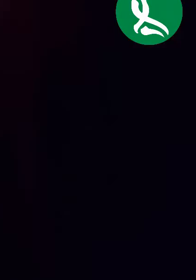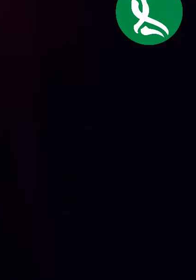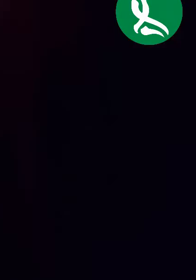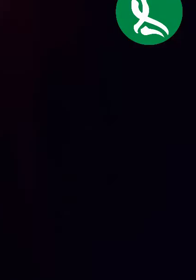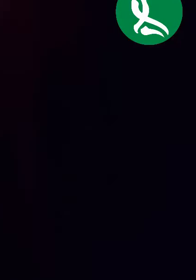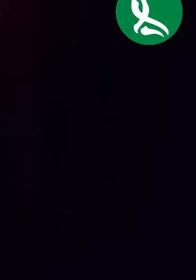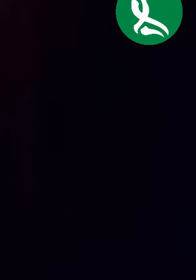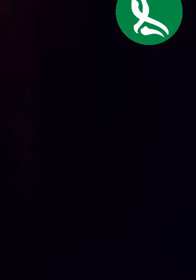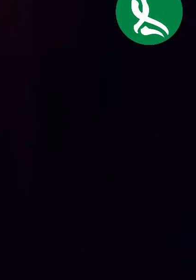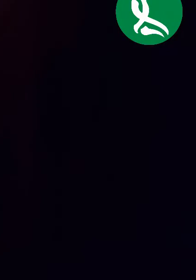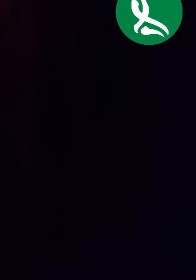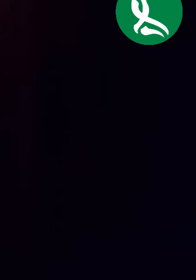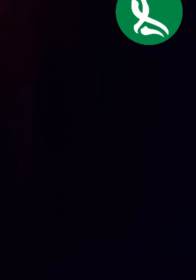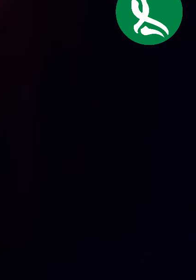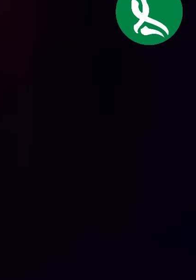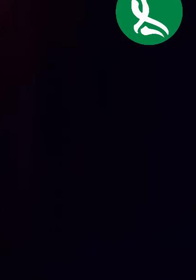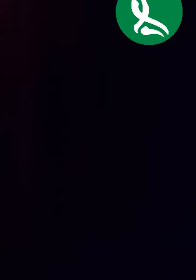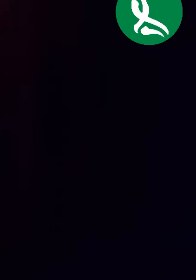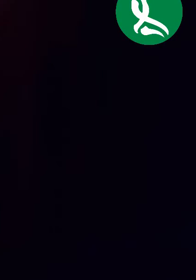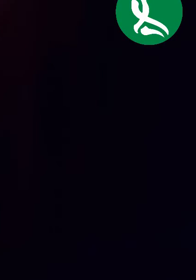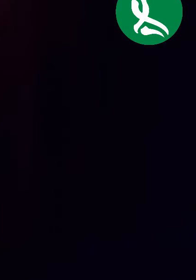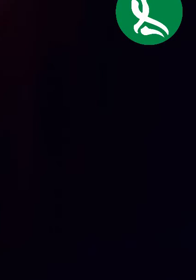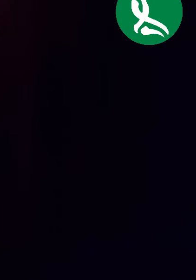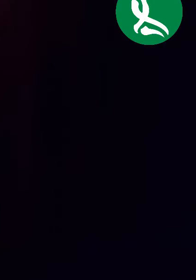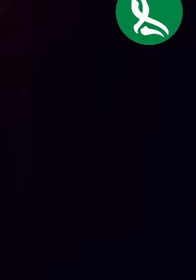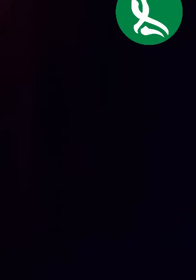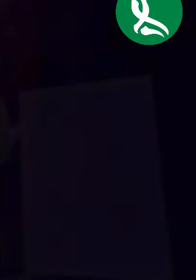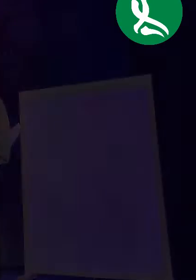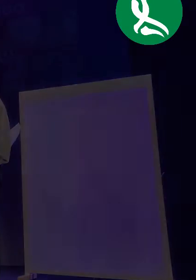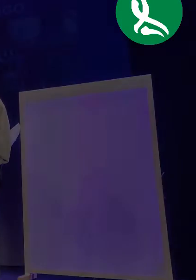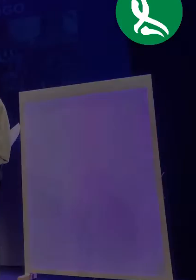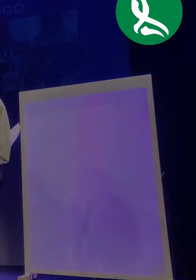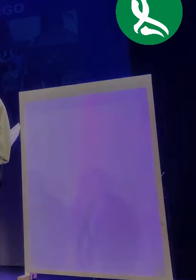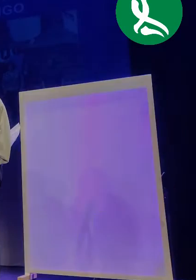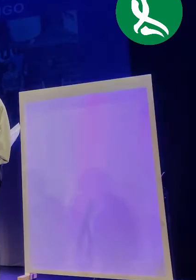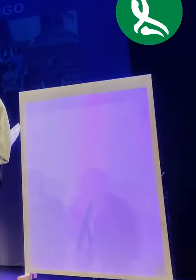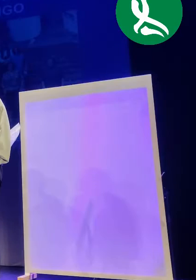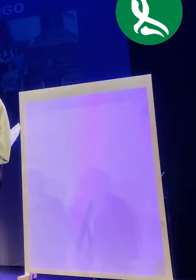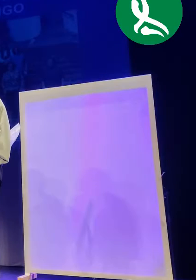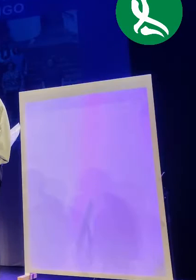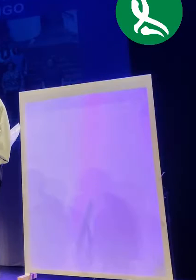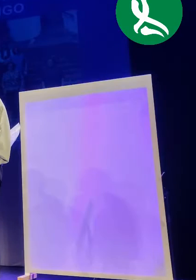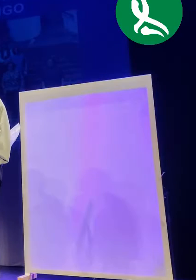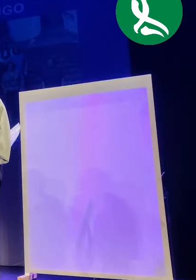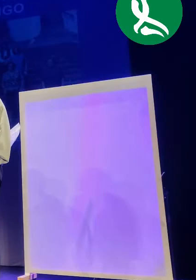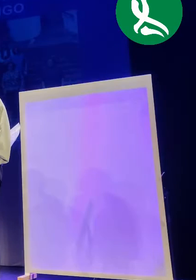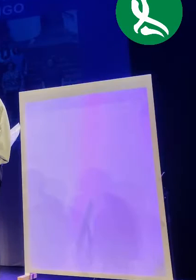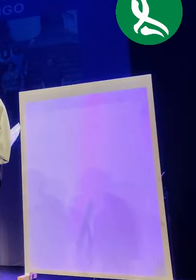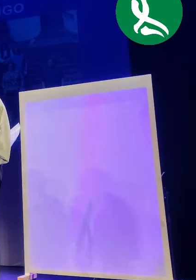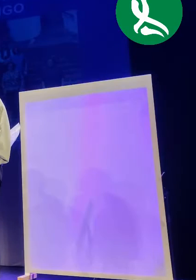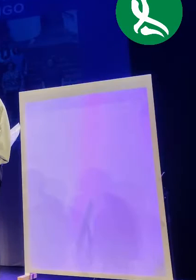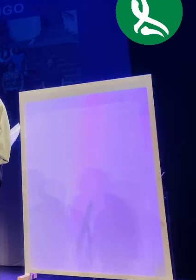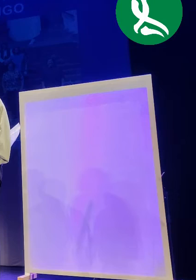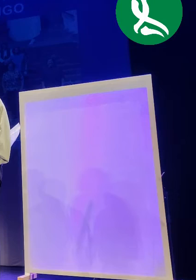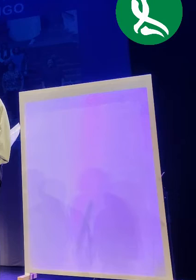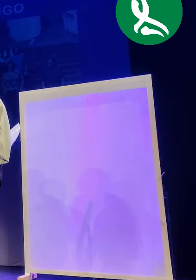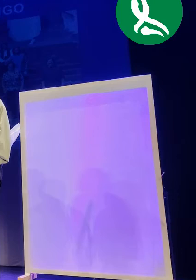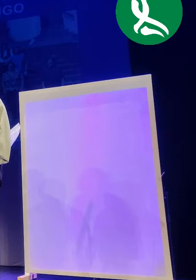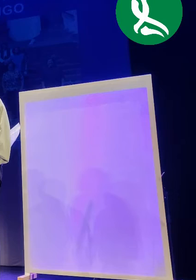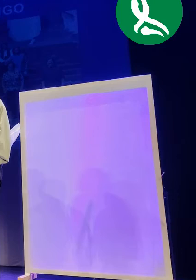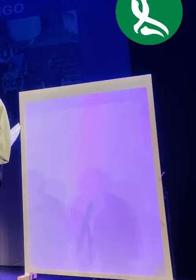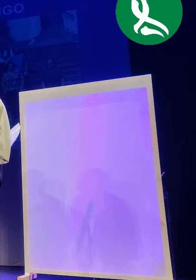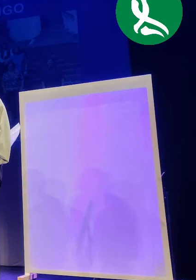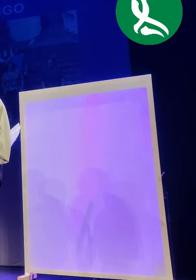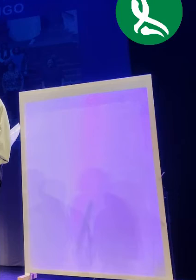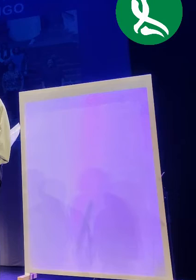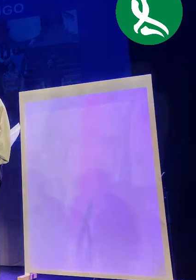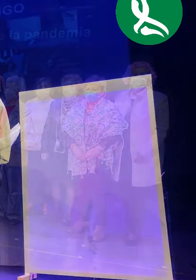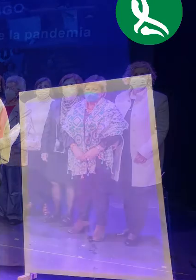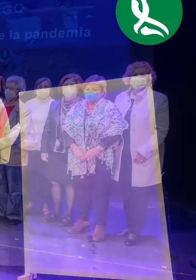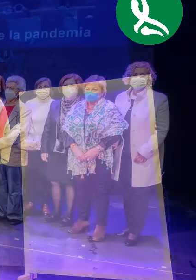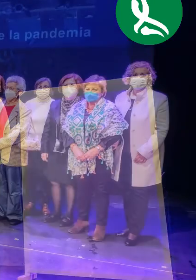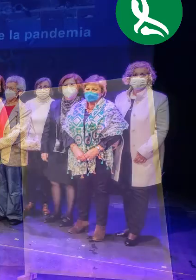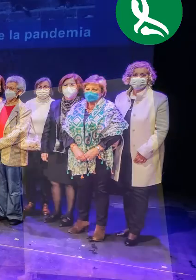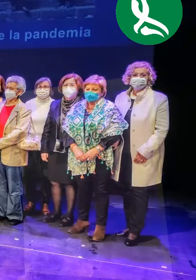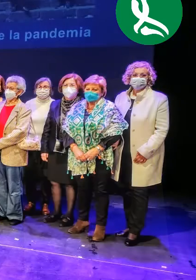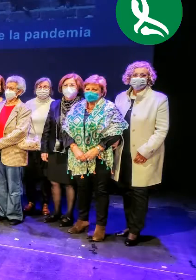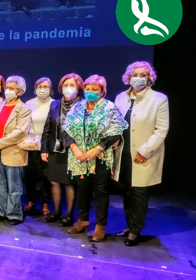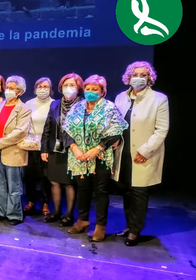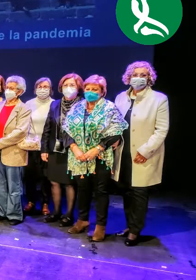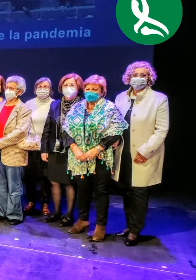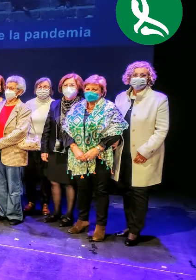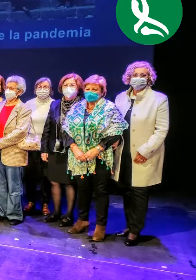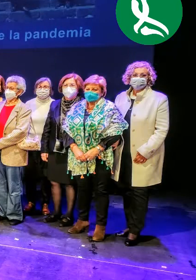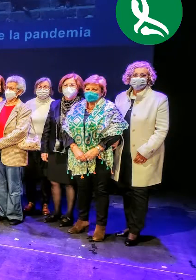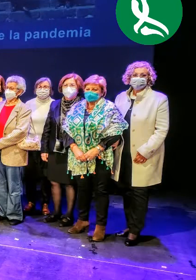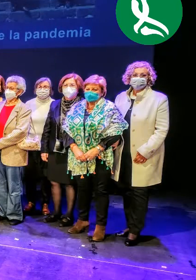exageración porque a las personas sin hogar no se las veían. Al inicio se